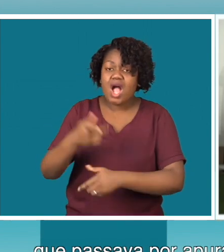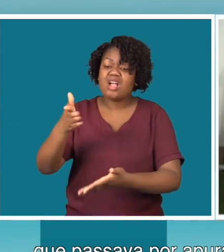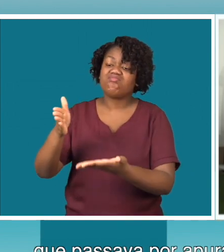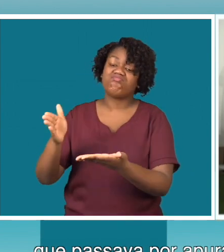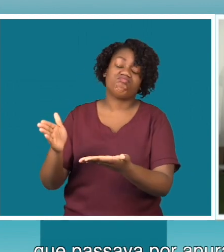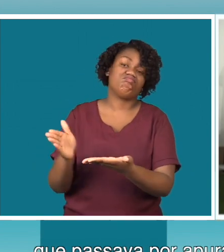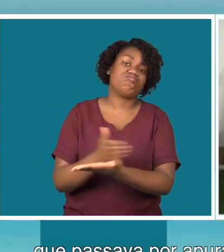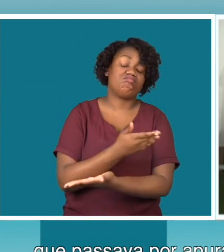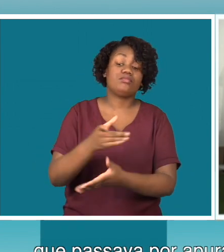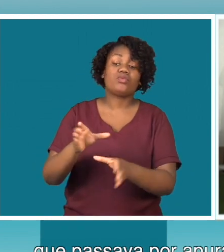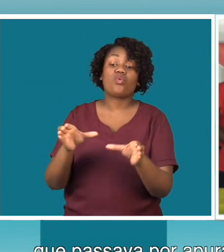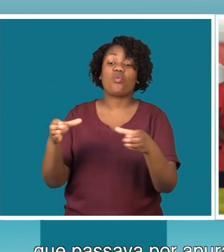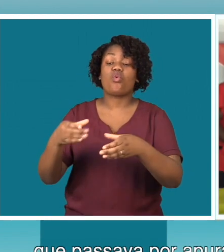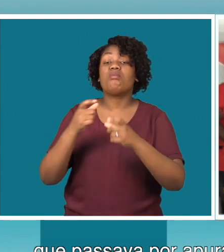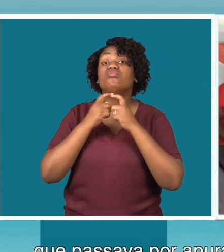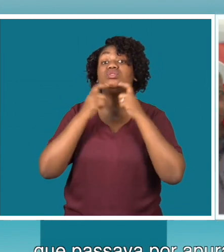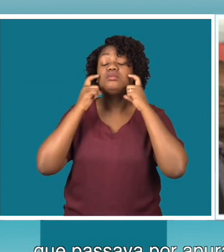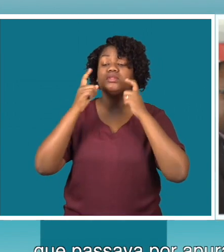os mambas ao cano deste ano.